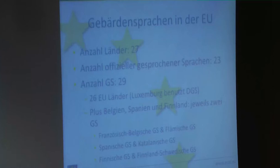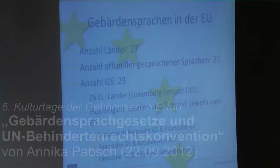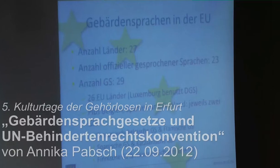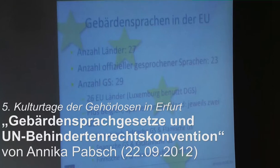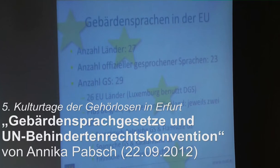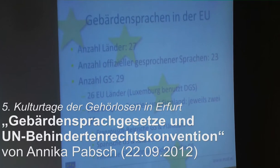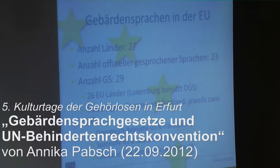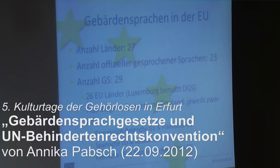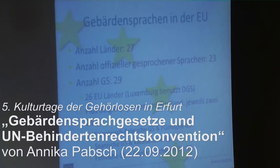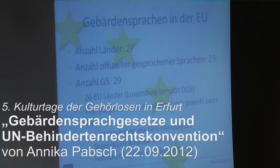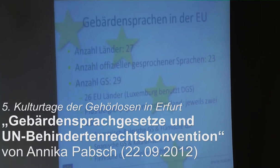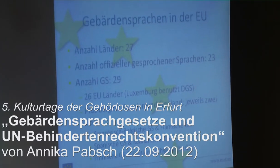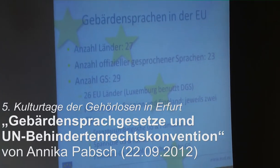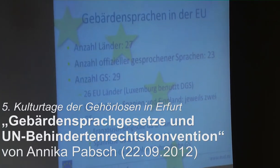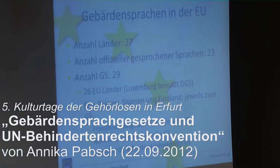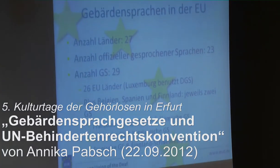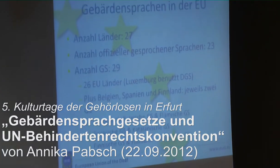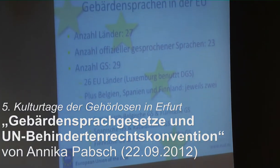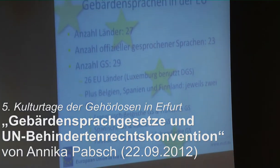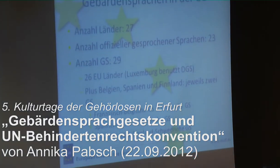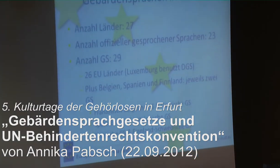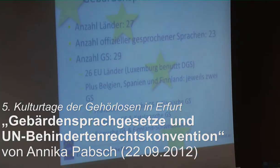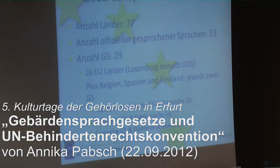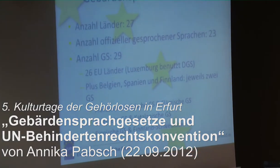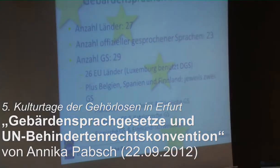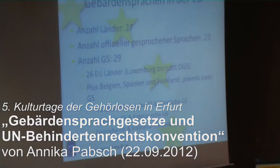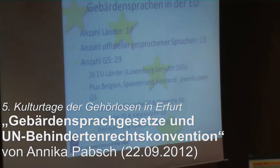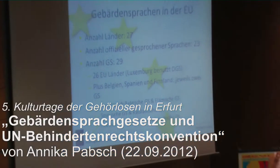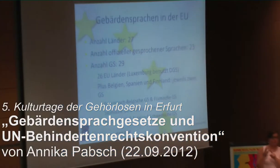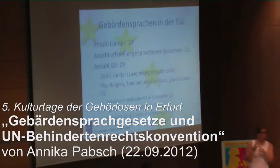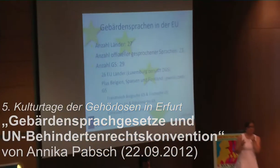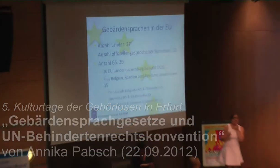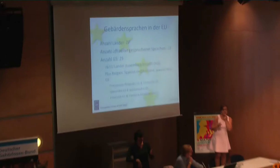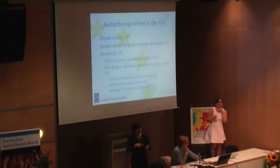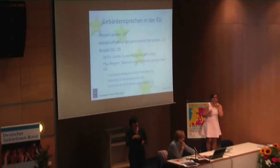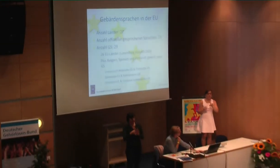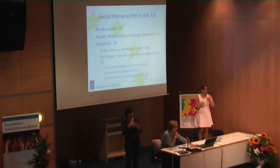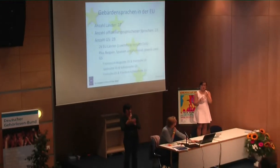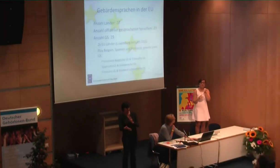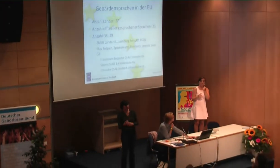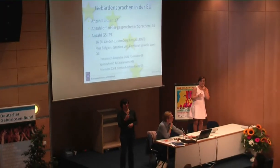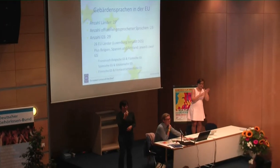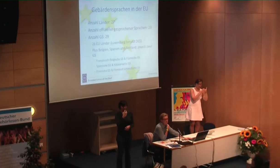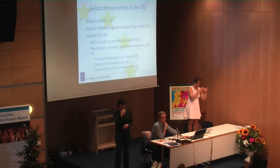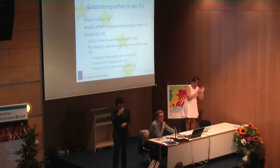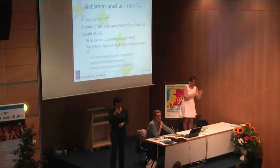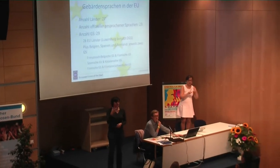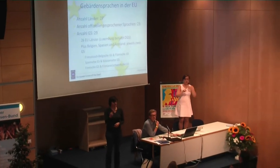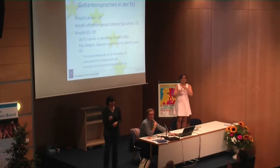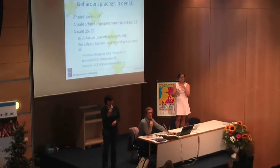Spanien, da haben wir die katalonische Gebärdensprache und die spanische Gebärdensprache. Und auch in Finnland, da haben wir zum einen die finnische